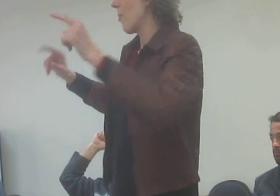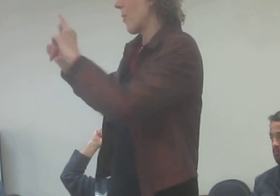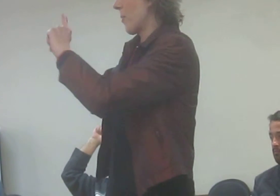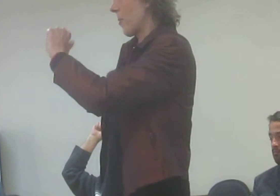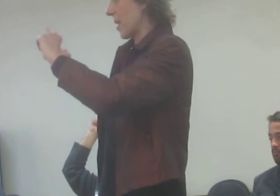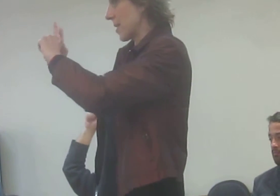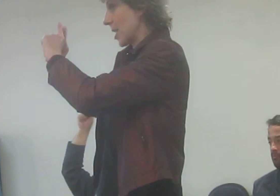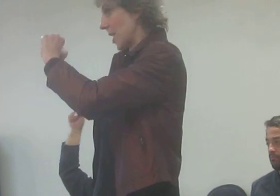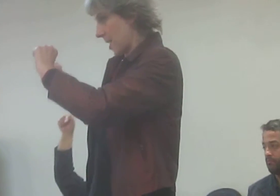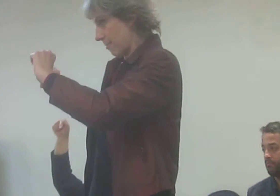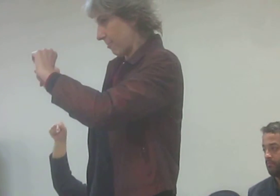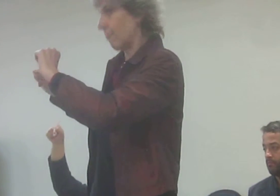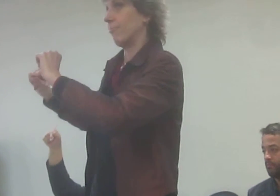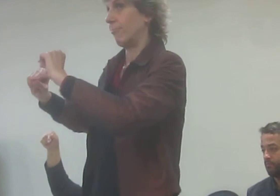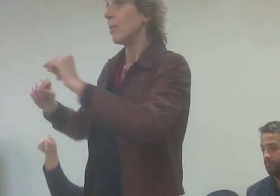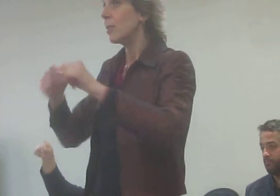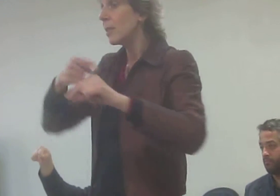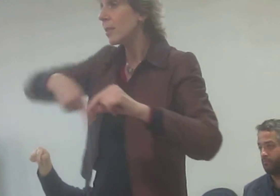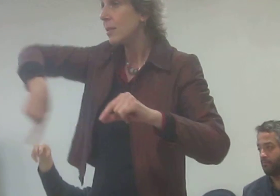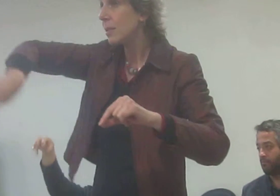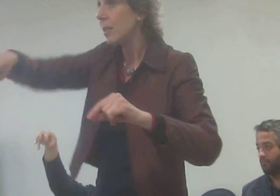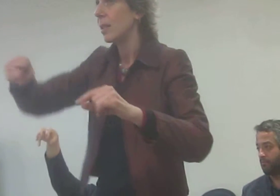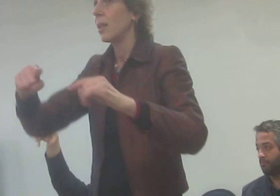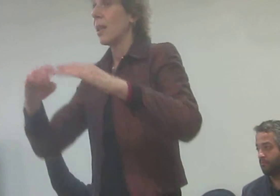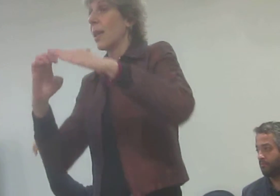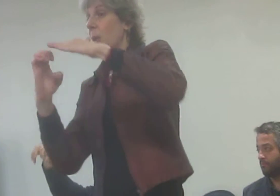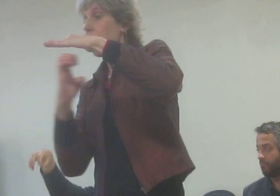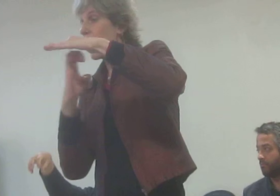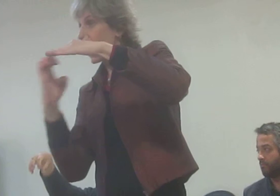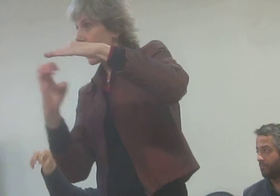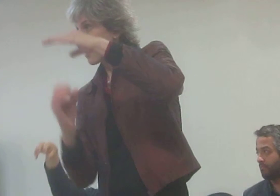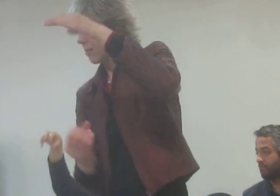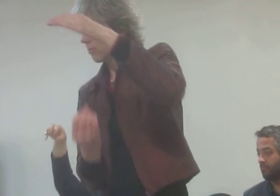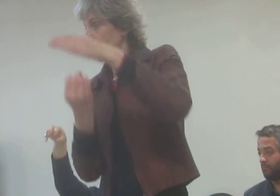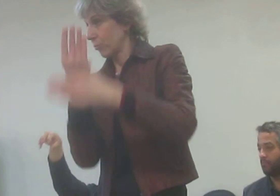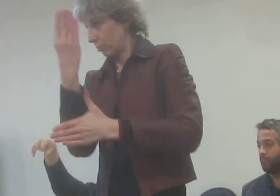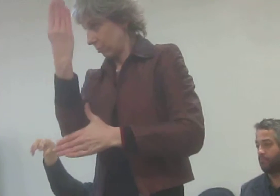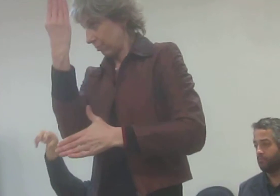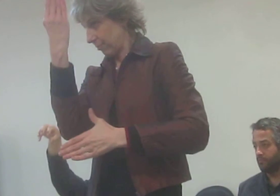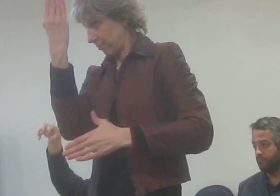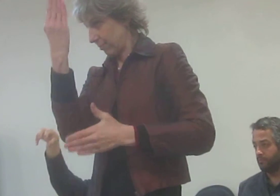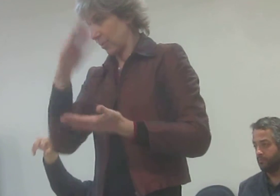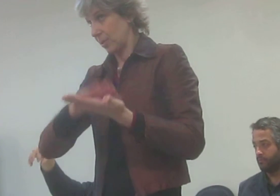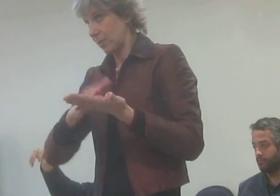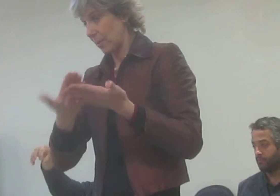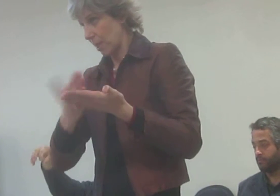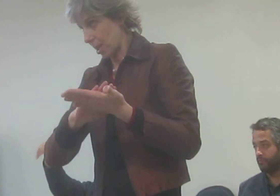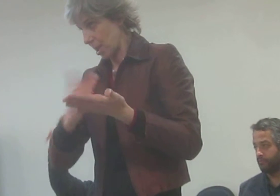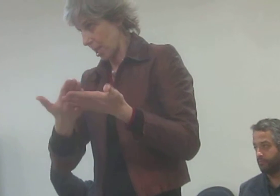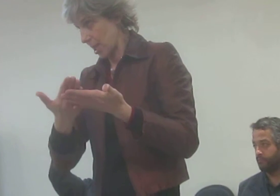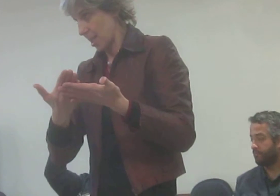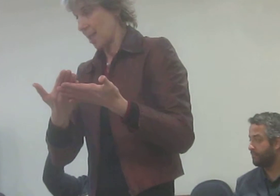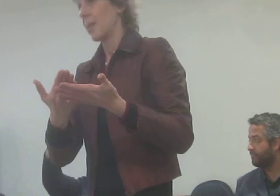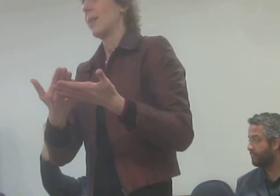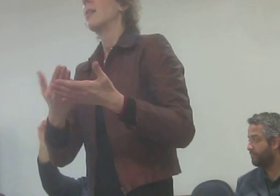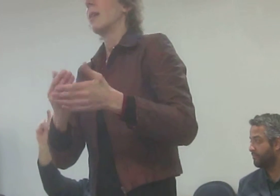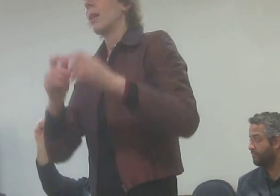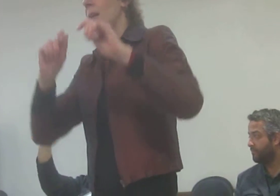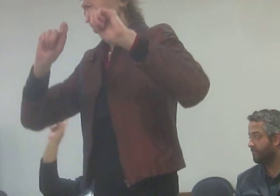se organizarem numa empresa ou numa associação que possa prestar serviço, facilita a vida também